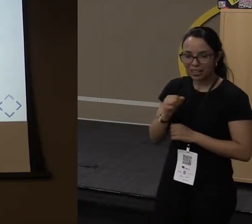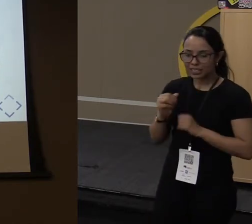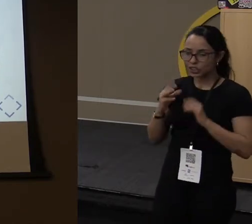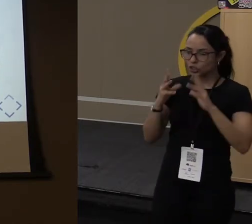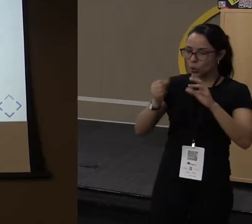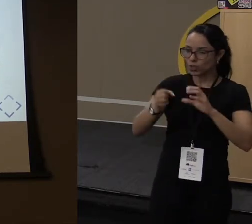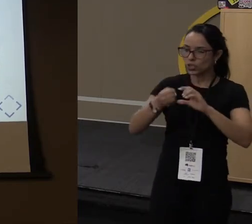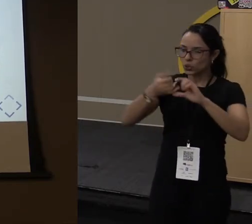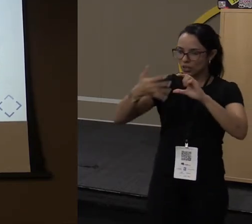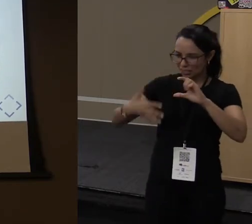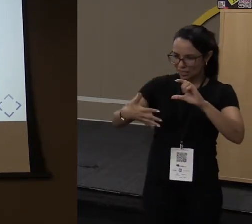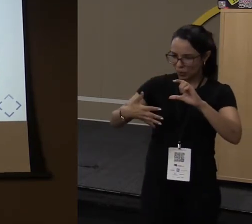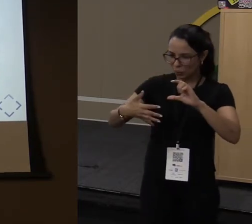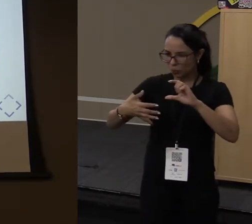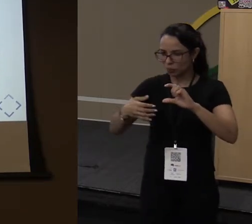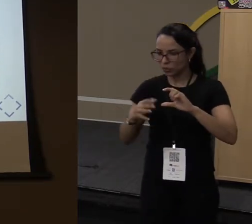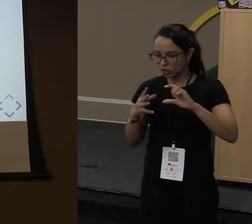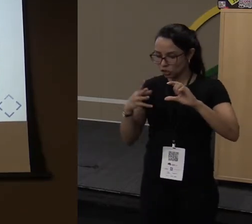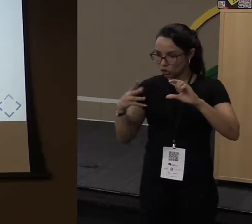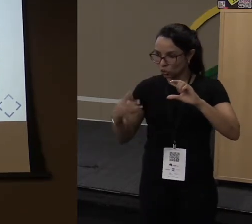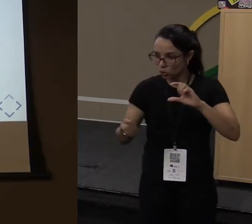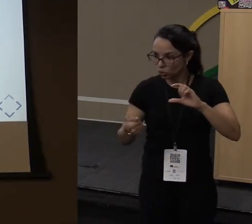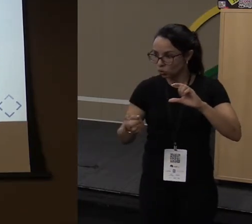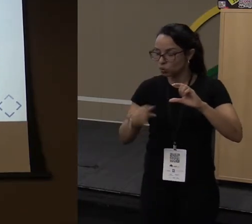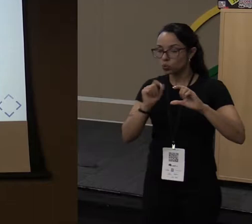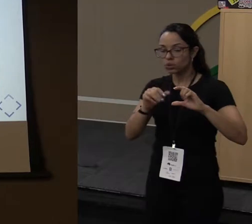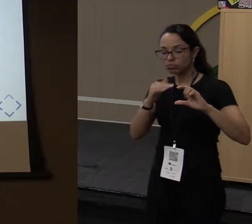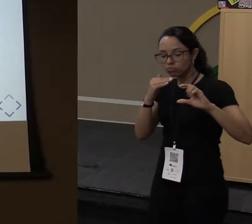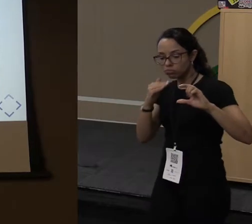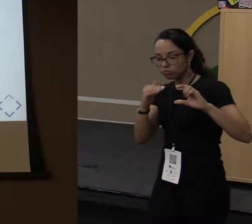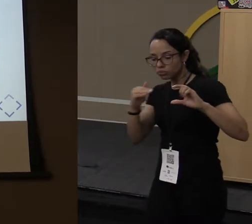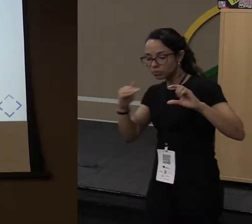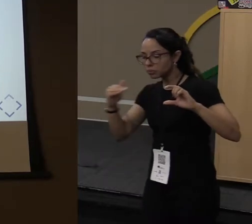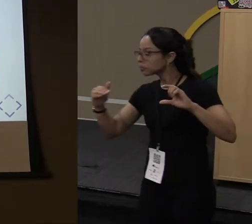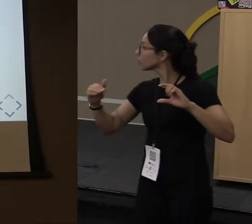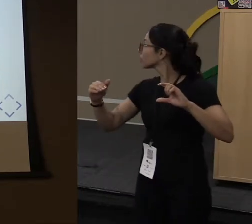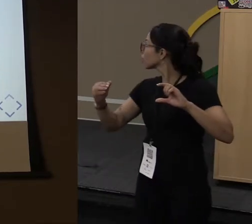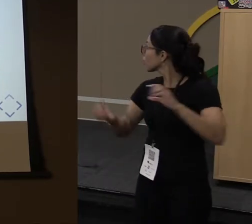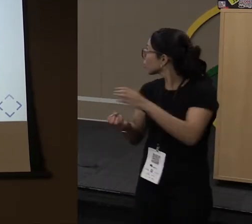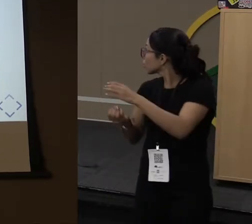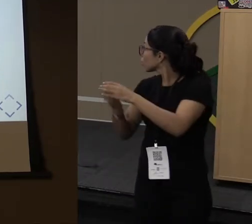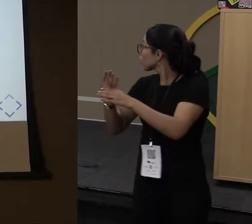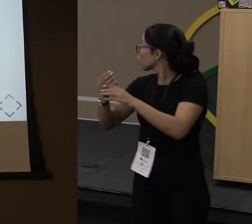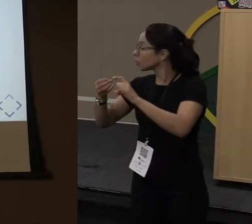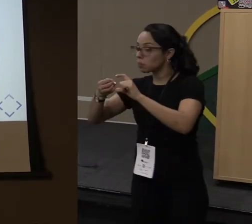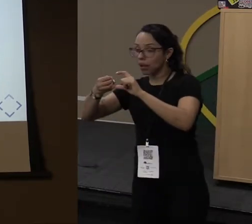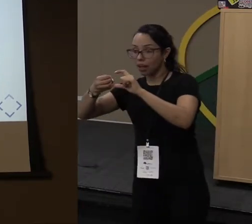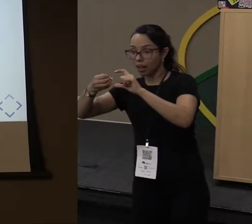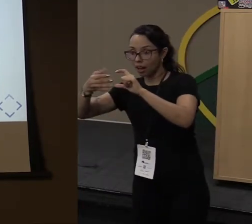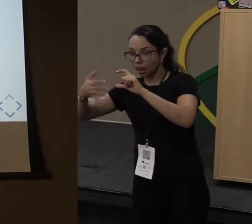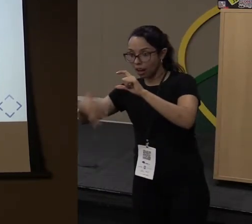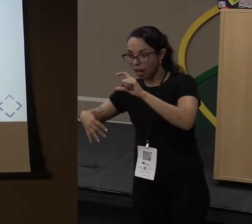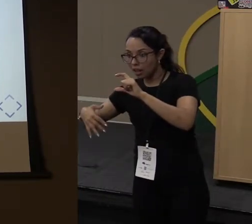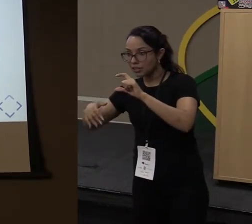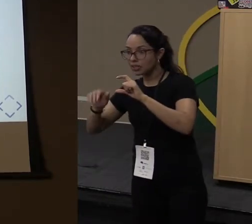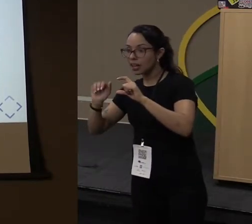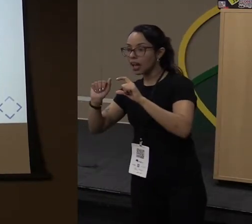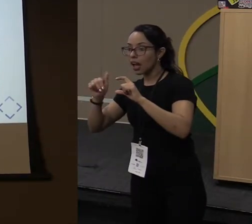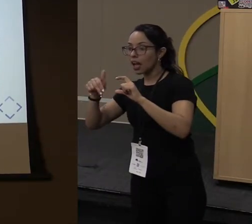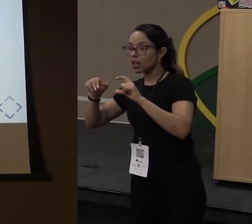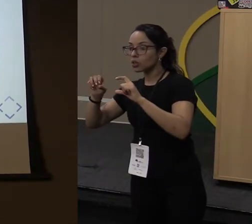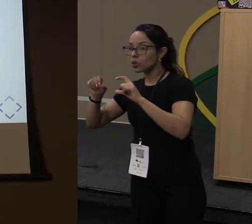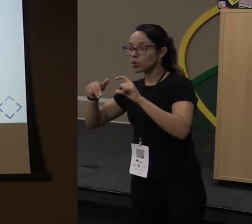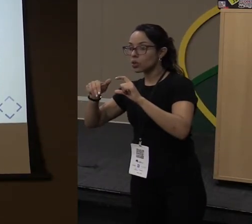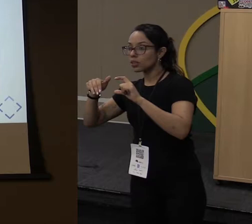do Java, é a collections. E o que eu estou fazendo aqui? Eu estou passando essa lista e criando uma classe anônima, uma innerclass.